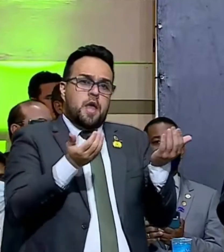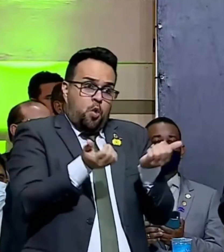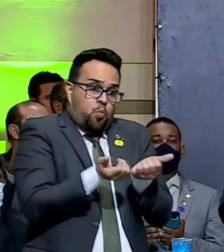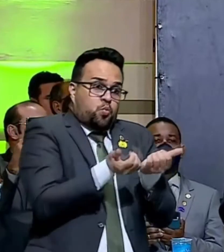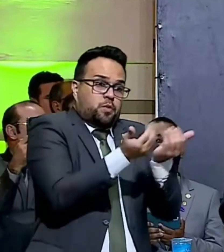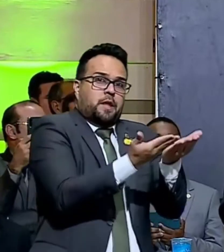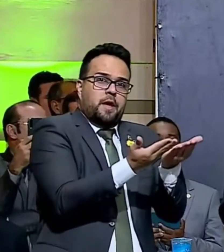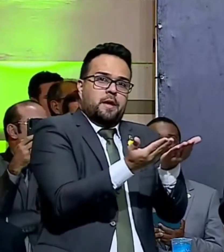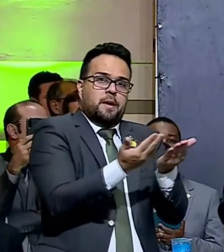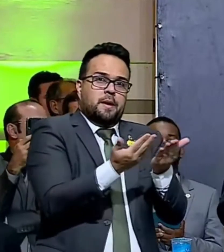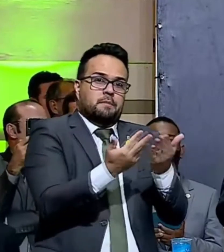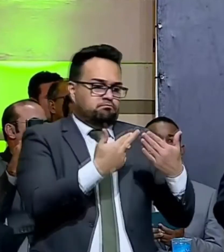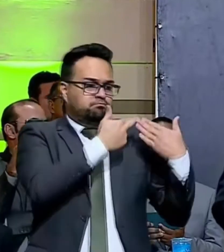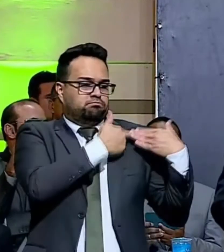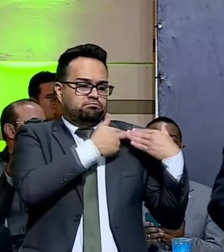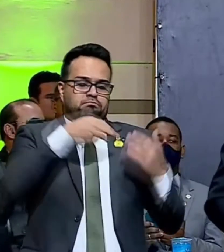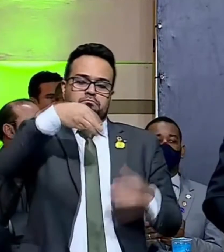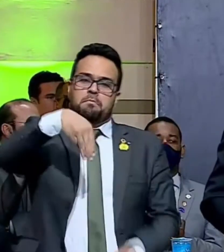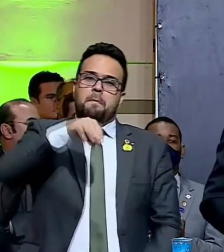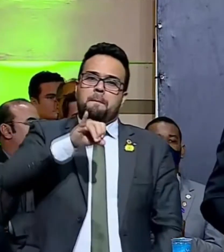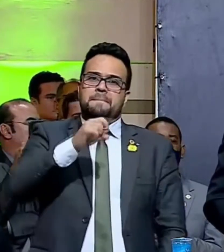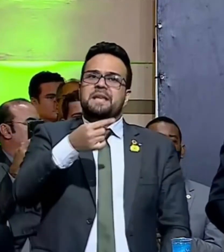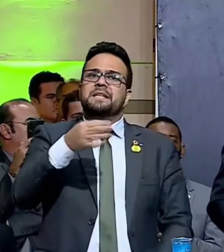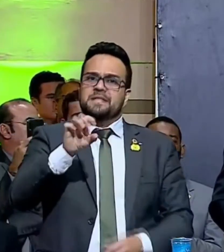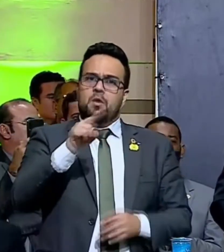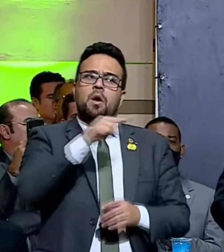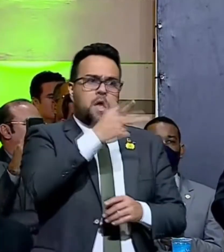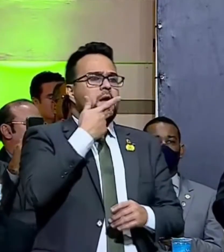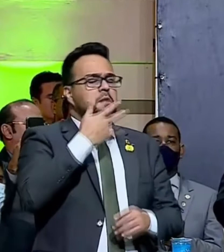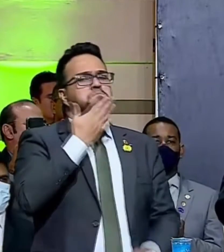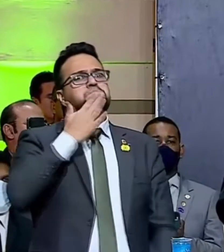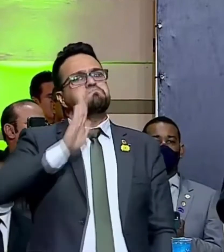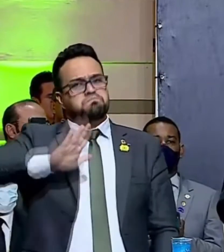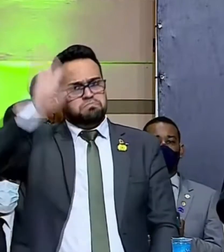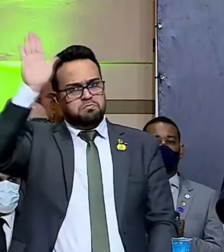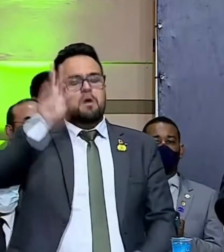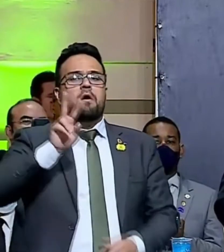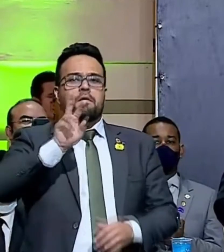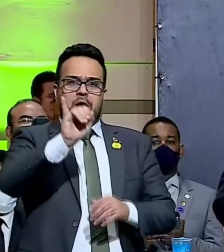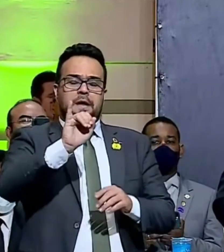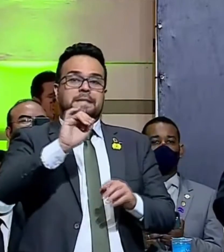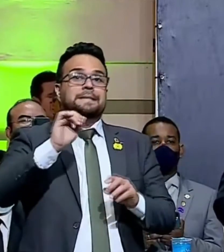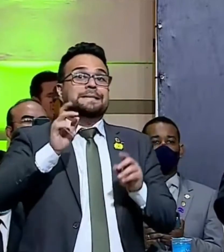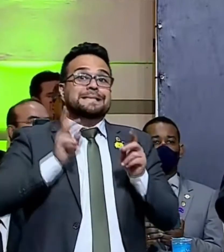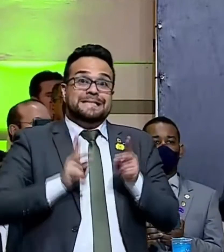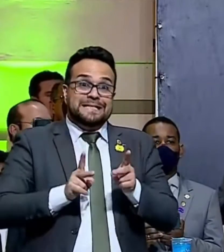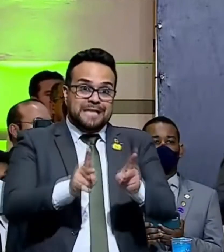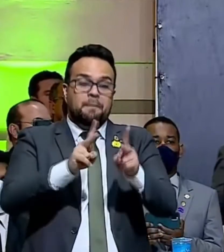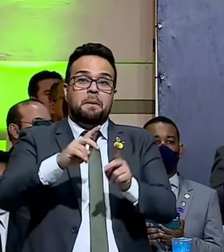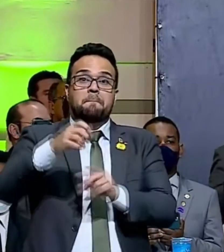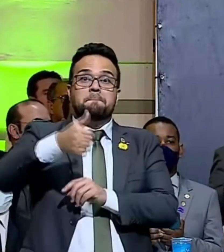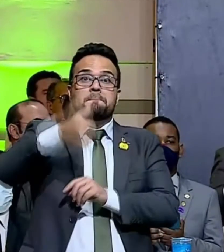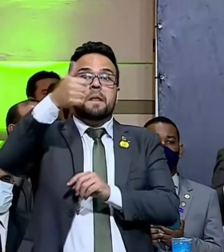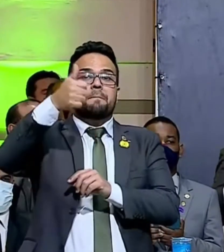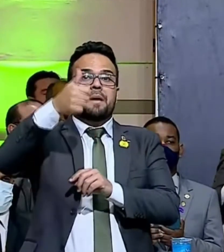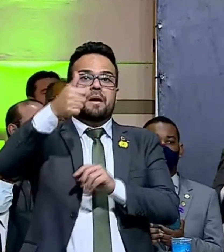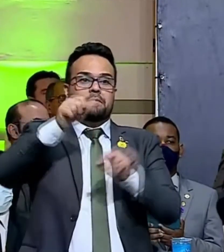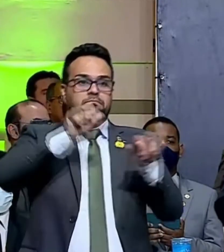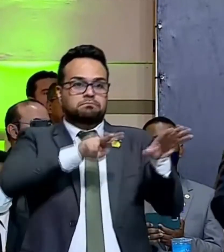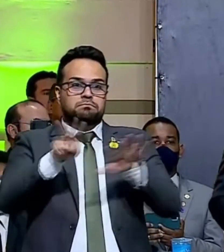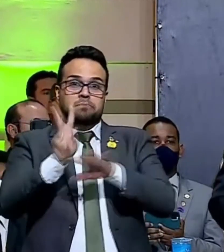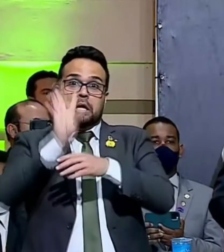eu dei para ele. E ele se comprometeu que irá cumpri-la. Toda primeira sessão da semana,